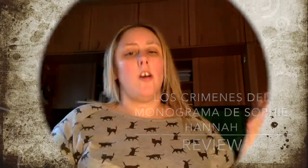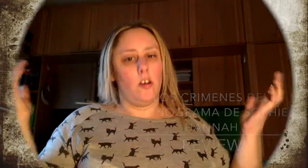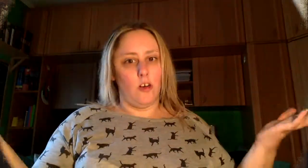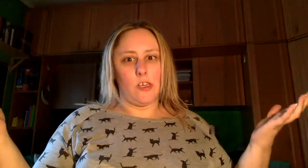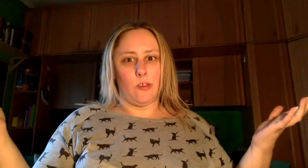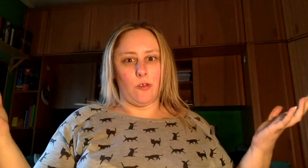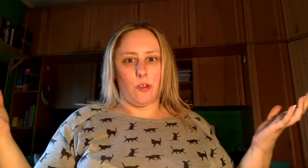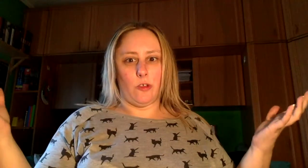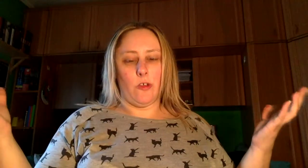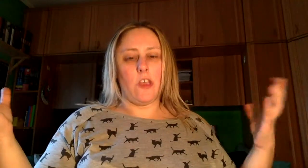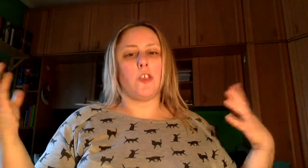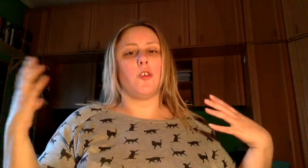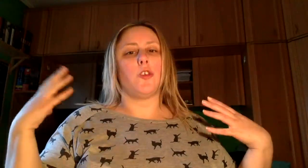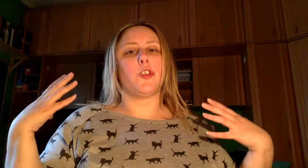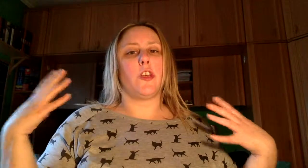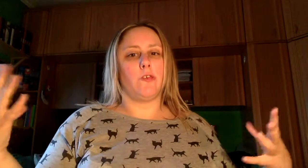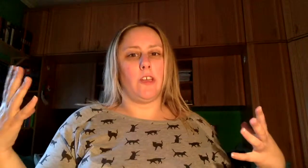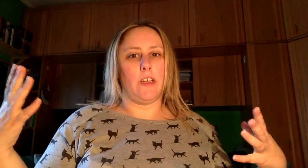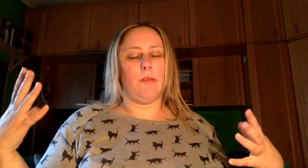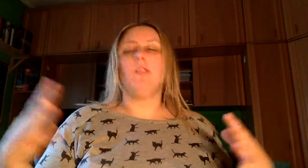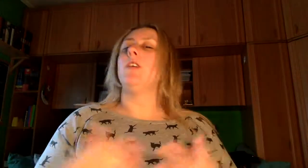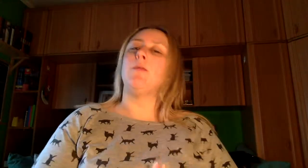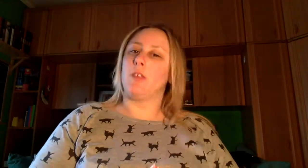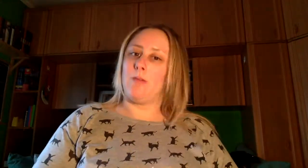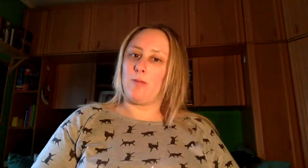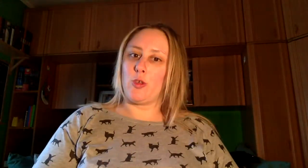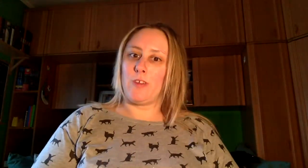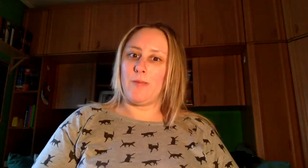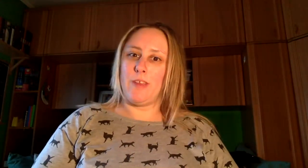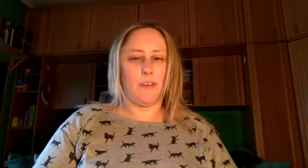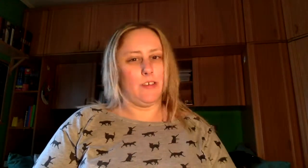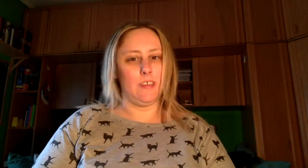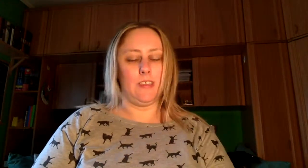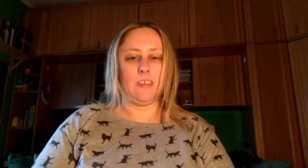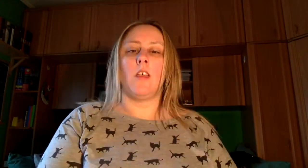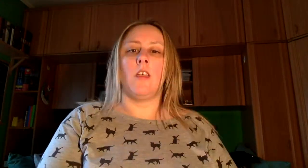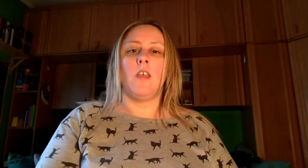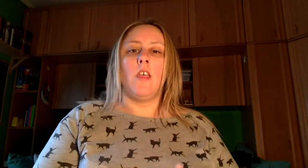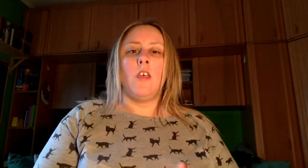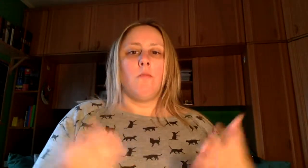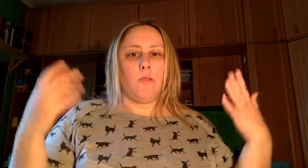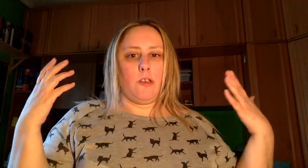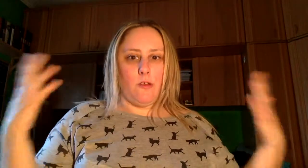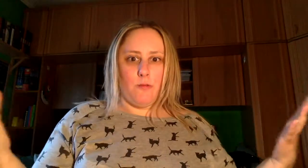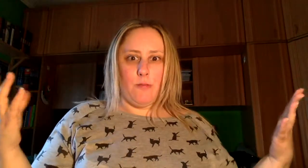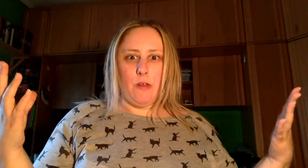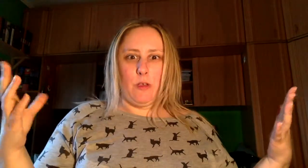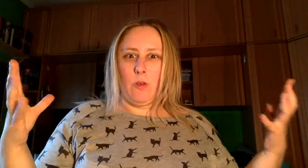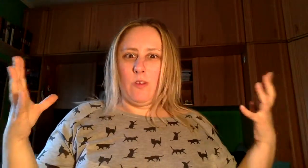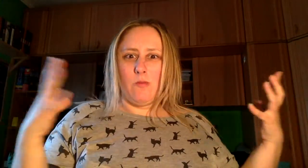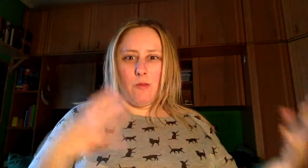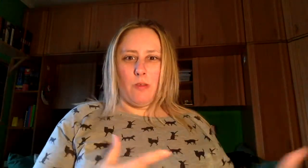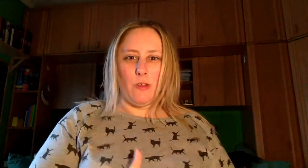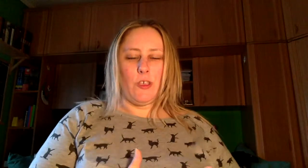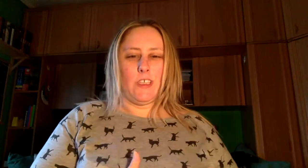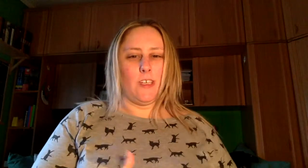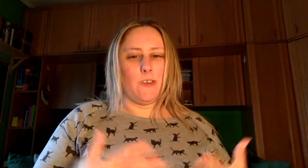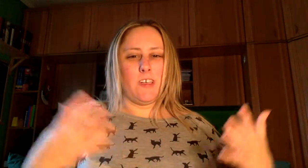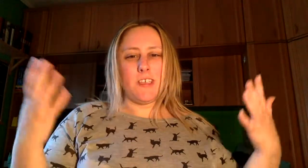Hola a todos y a todas, hoy os traigo una review y bueno, vamos con el vídeo Bueno, lo primero de todo, como en vídeos anteriores, si